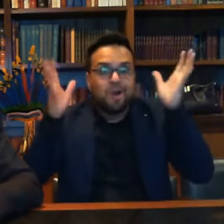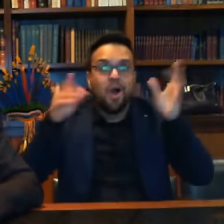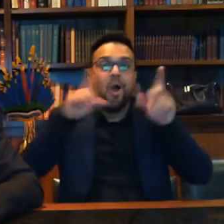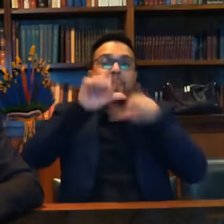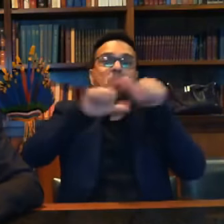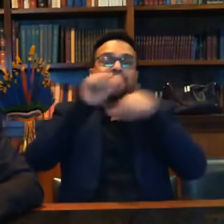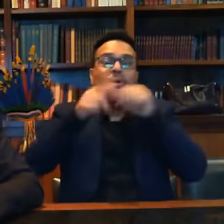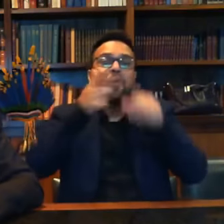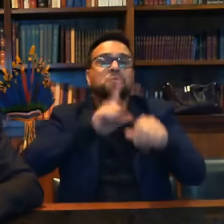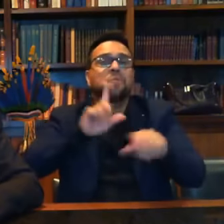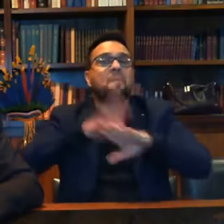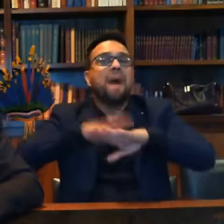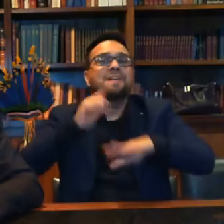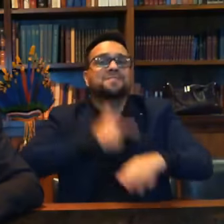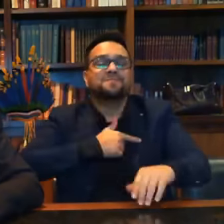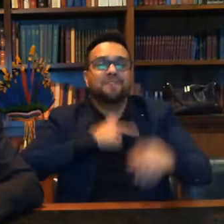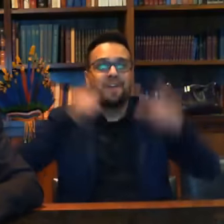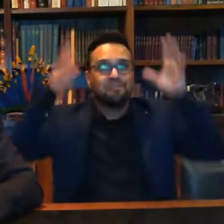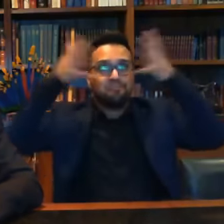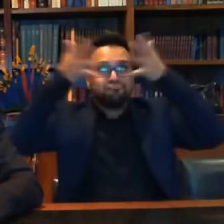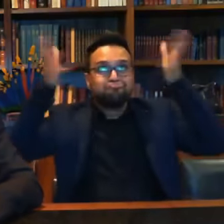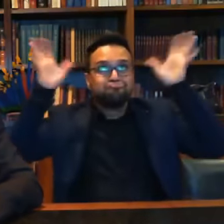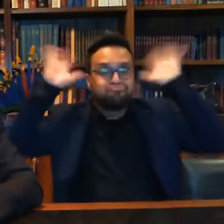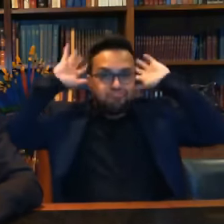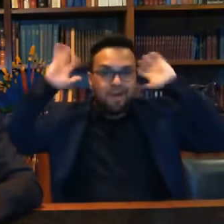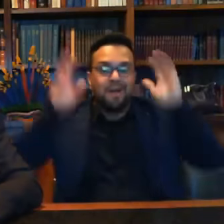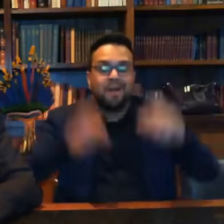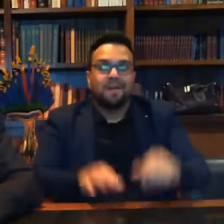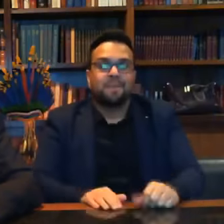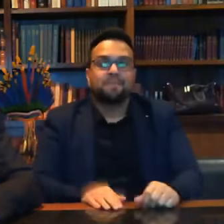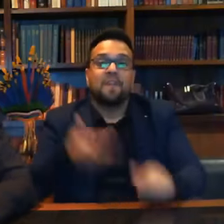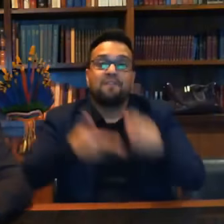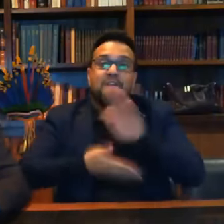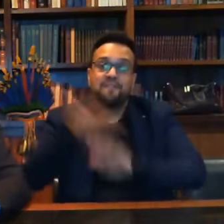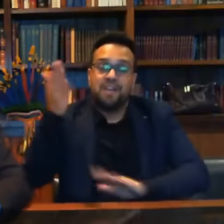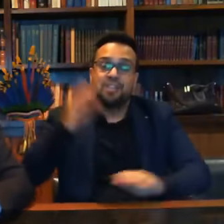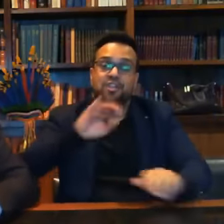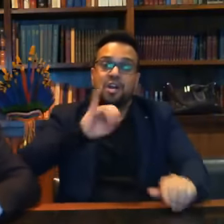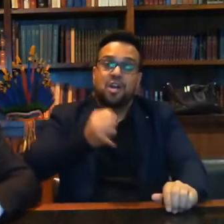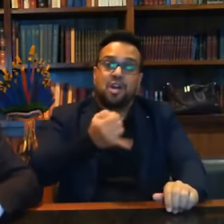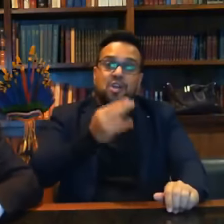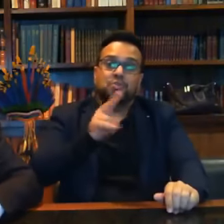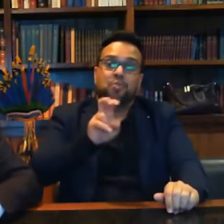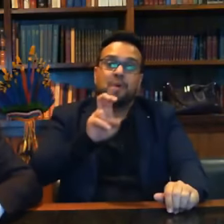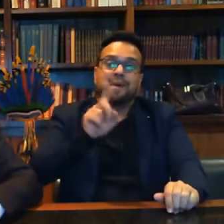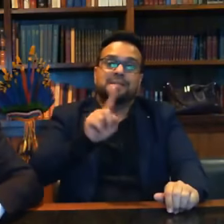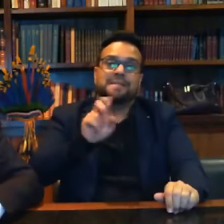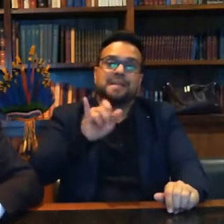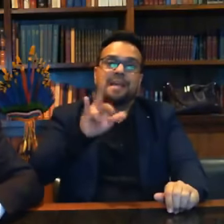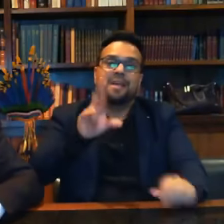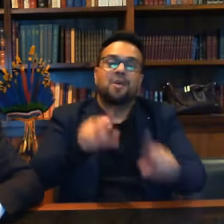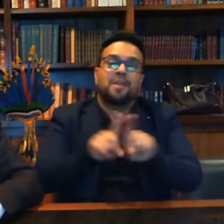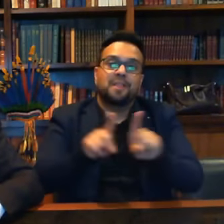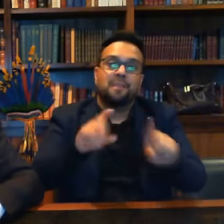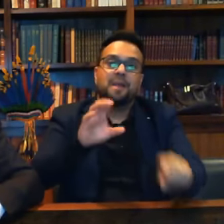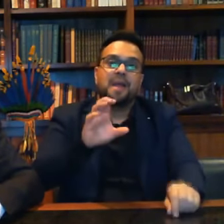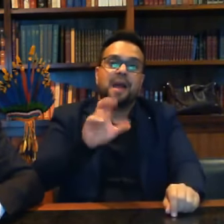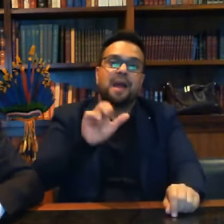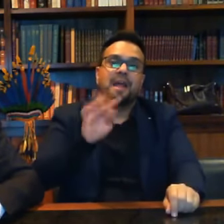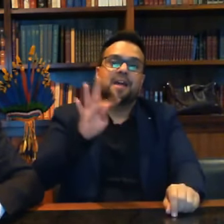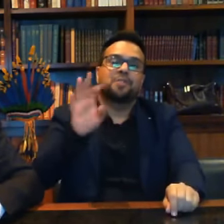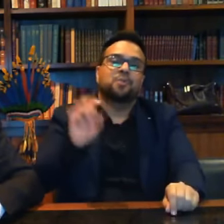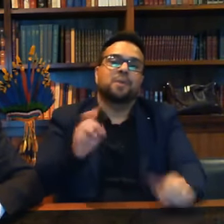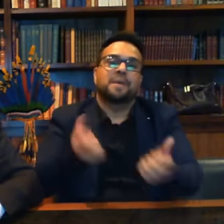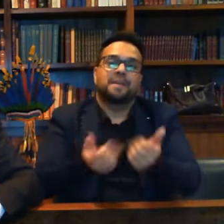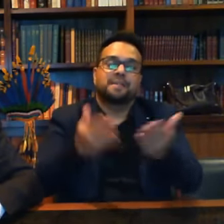conseguiu ficar mais feio a viagem a Juazeiro do Norte e Crato amanhã entrega de aproximadamente 2